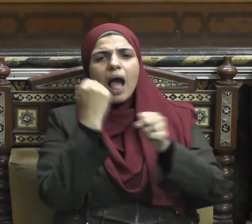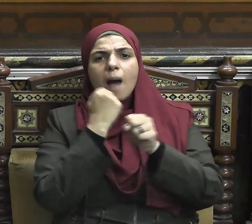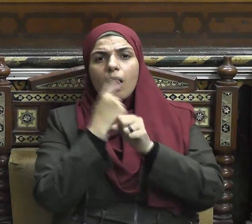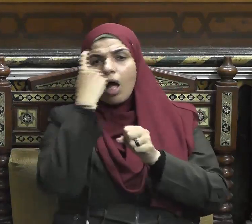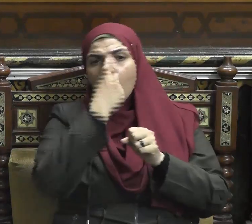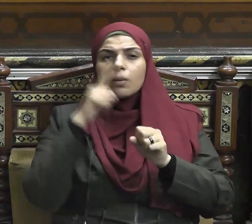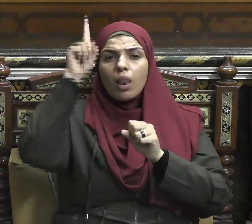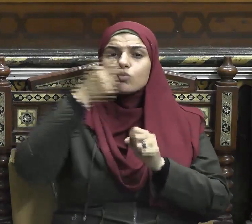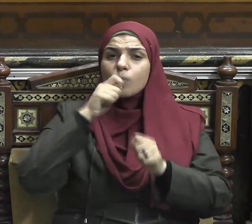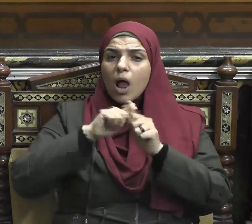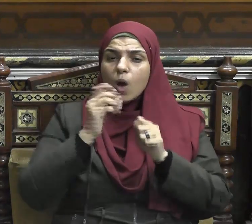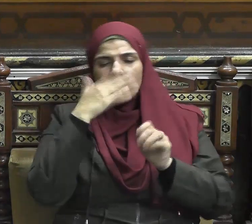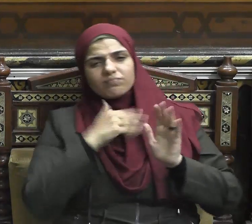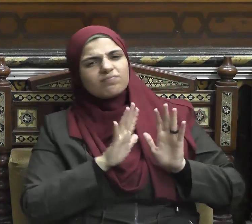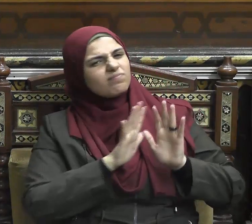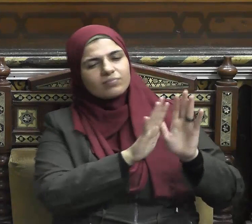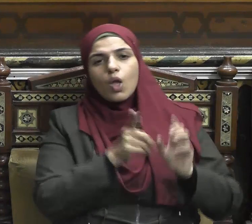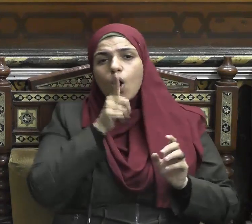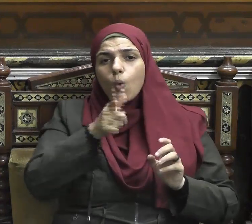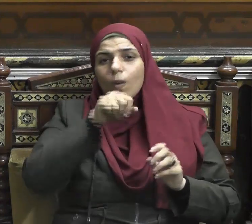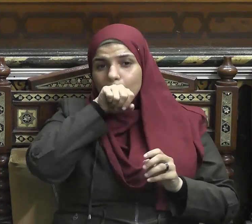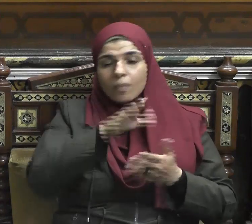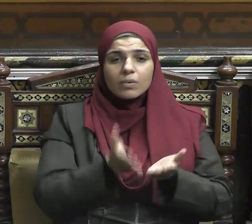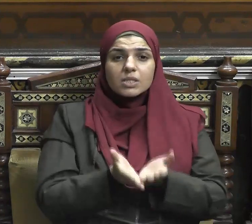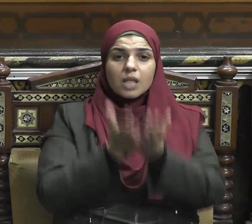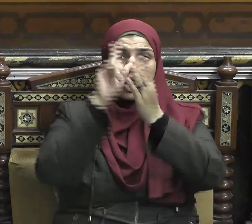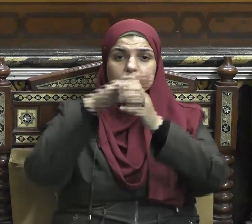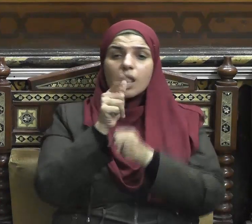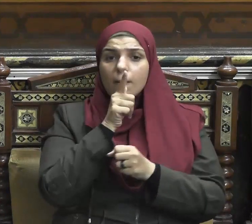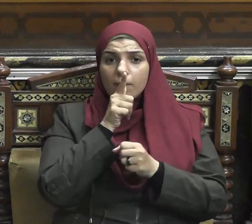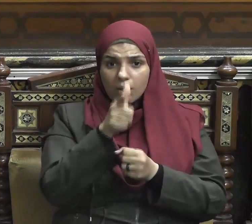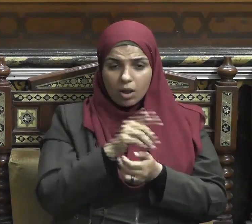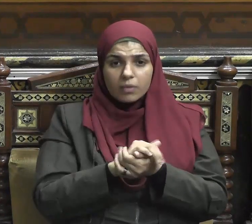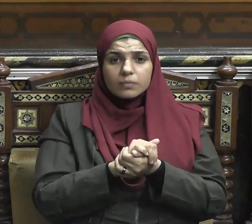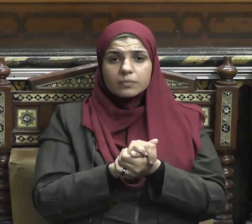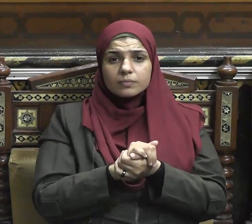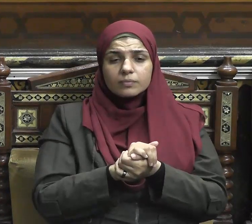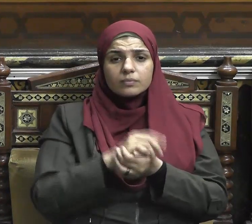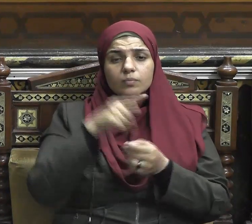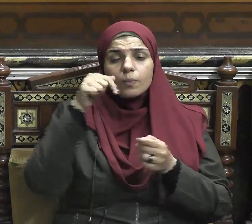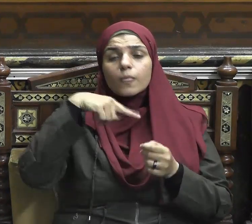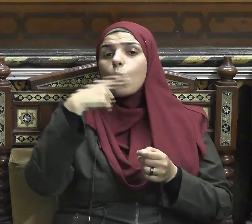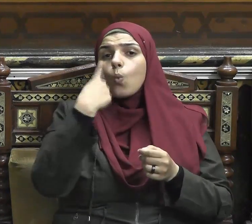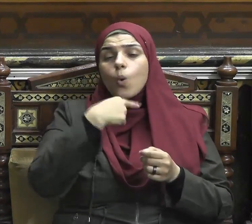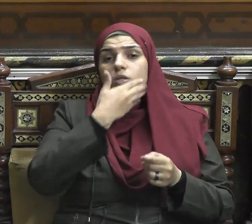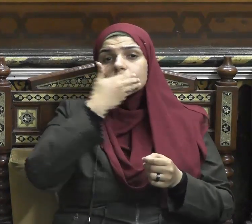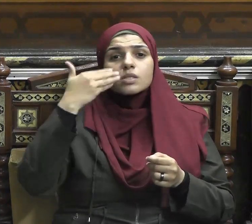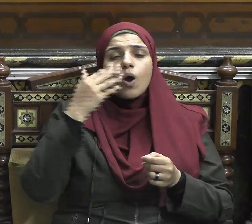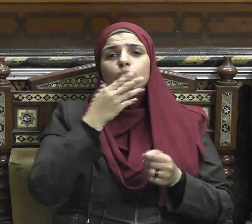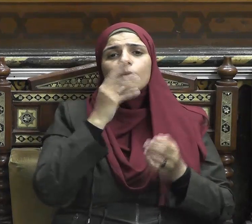يضبط أخلاق المسلم بدوام مراقبة الله عز وجل ويروضه